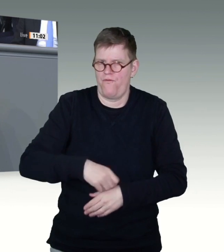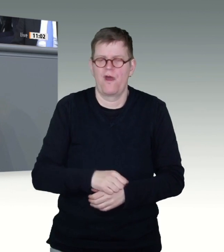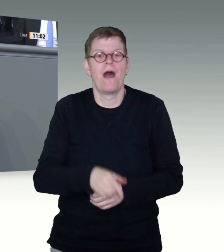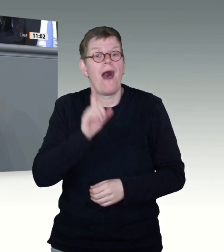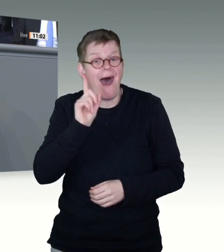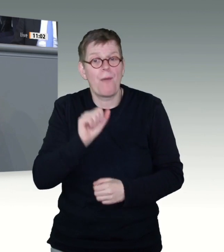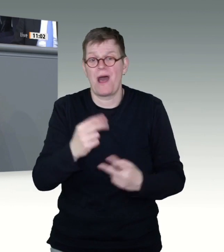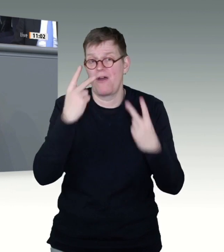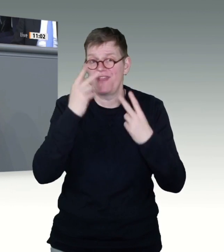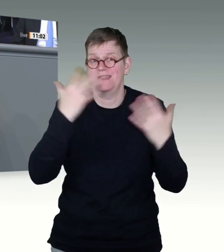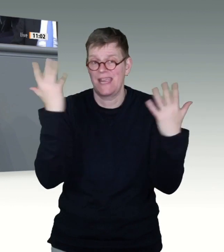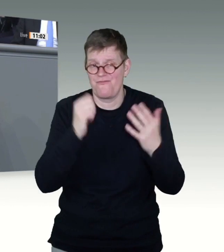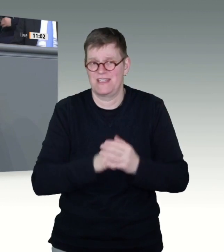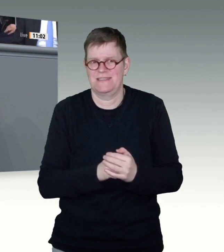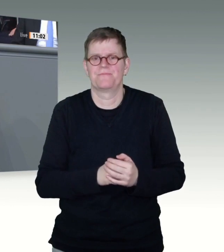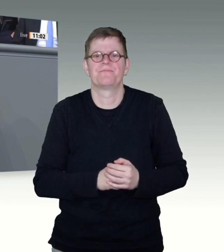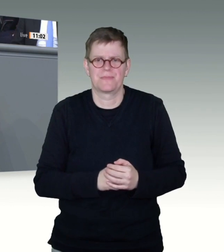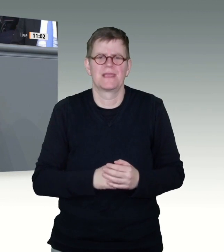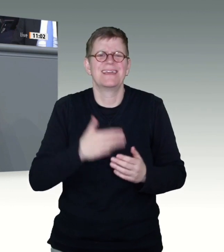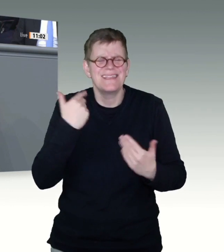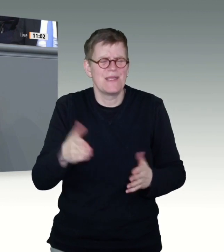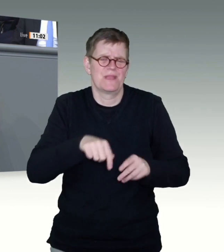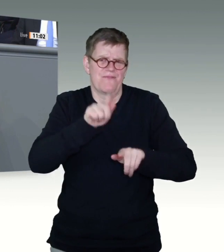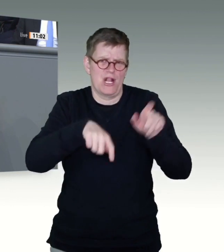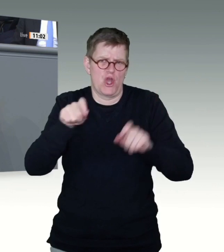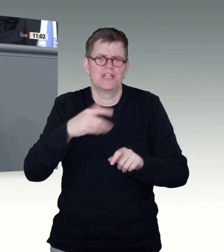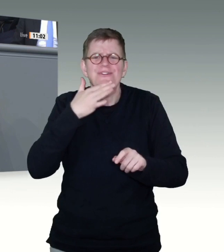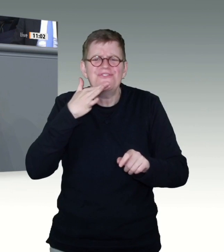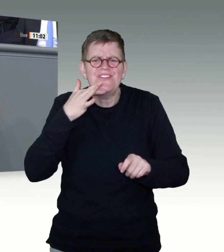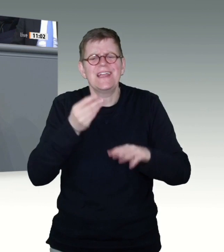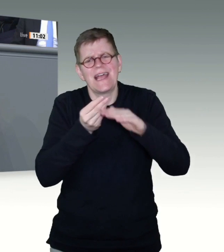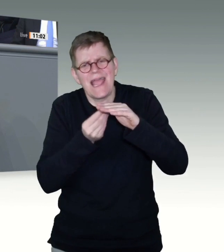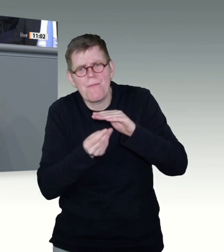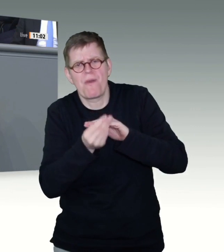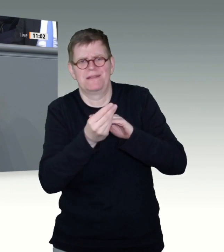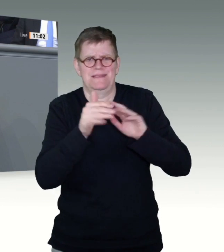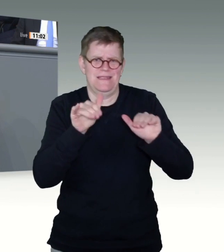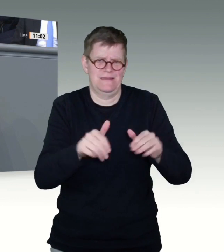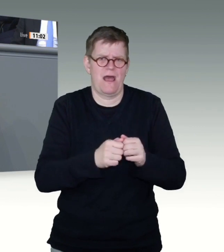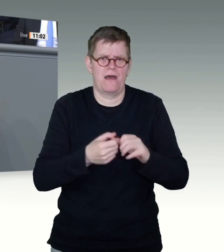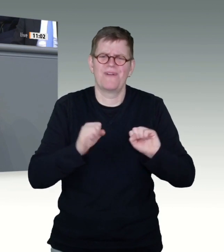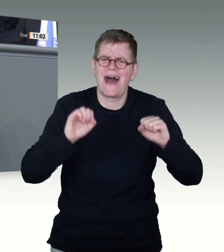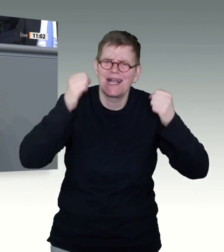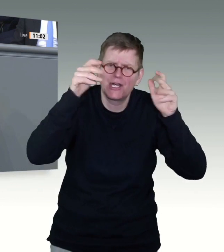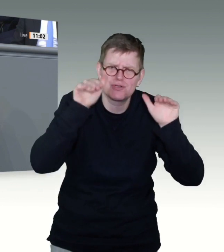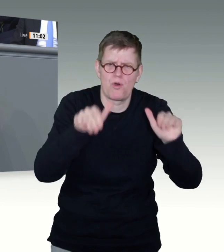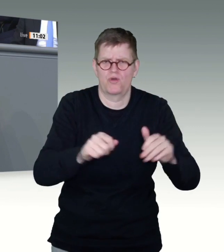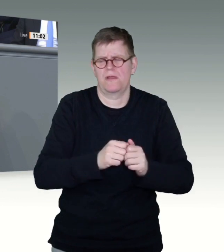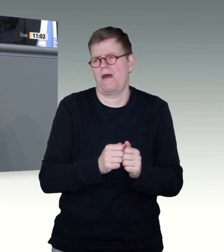mit viel Empathie und Engagement für uns einsetzen, in den Verwaltungen, in den Gesundheitsämtern, in den Impfzentren, die